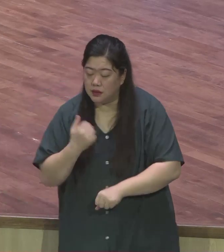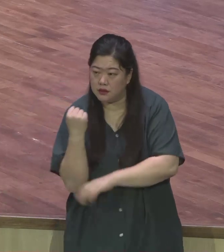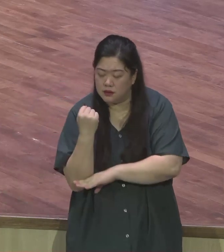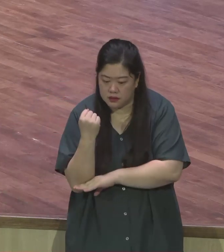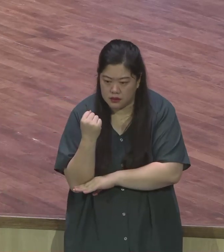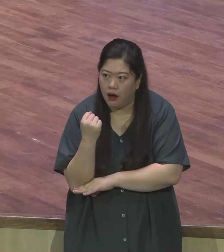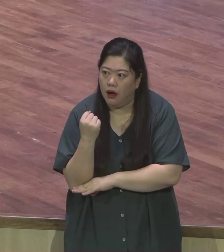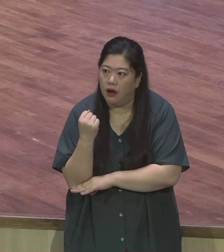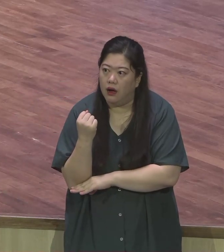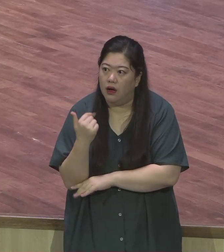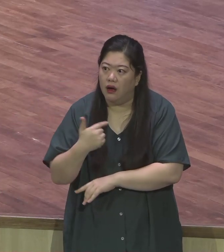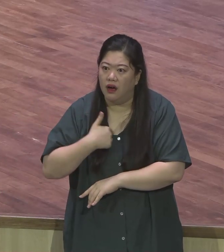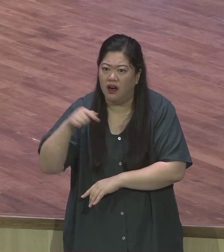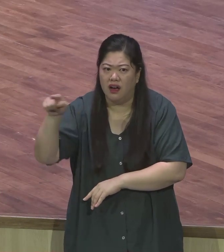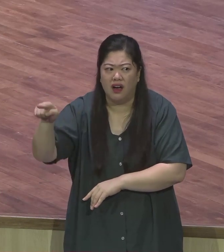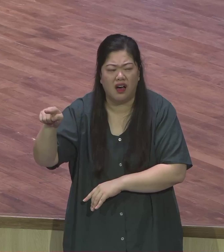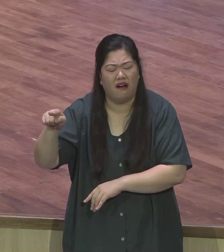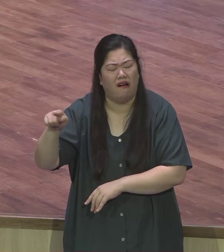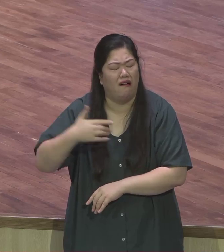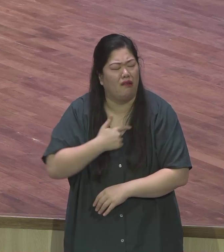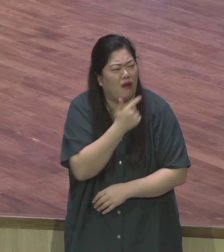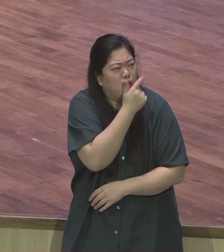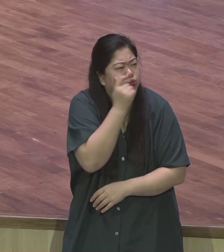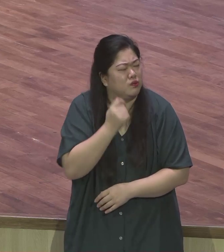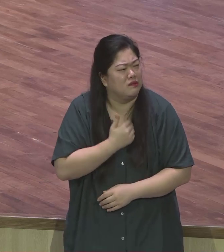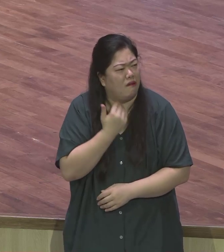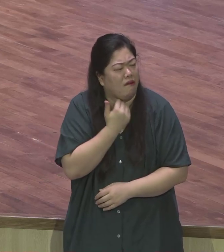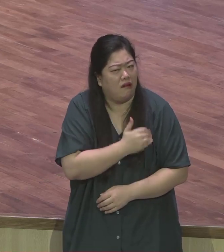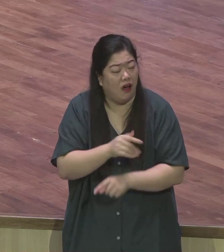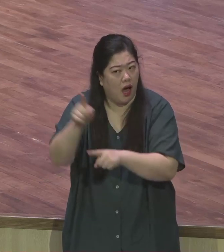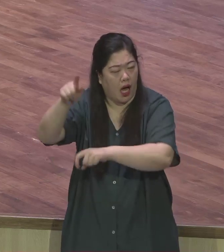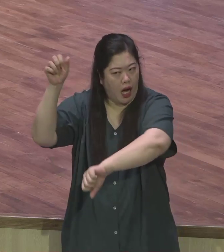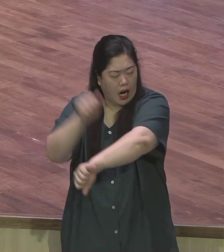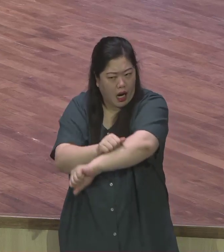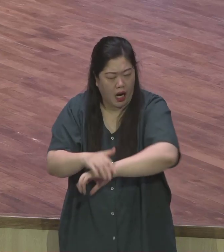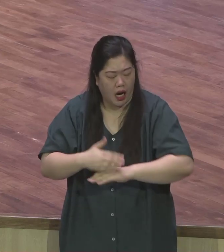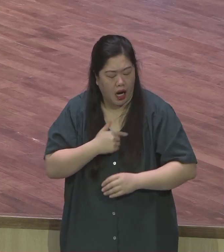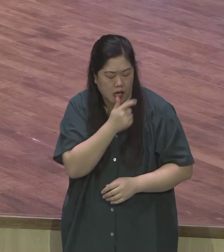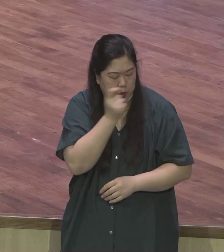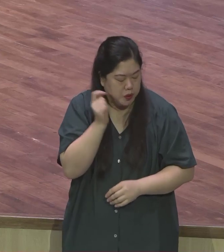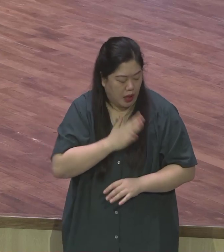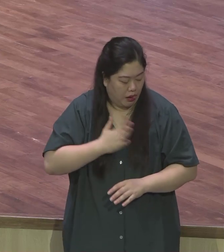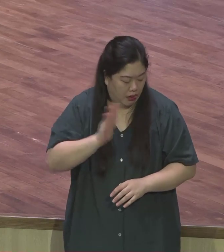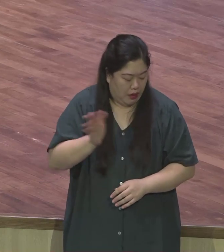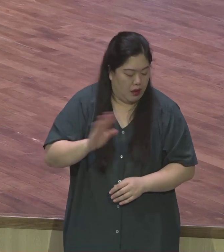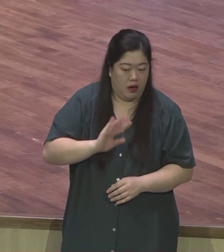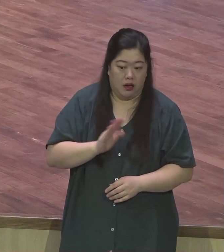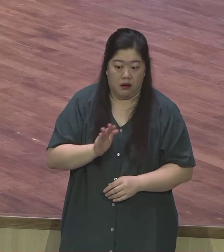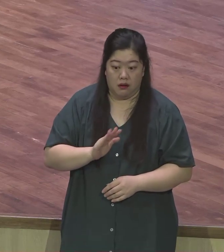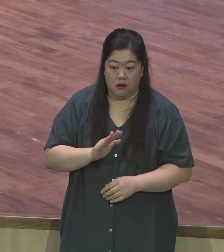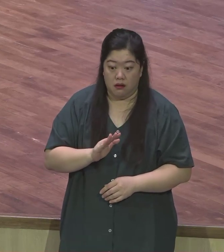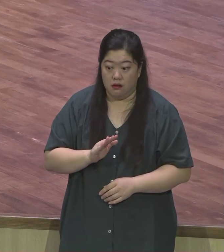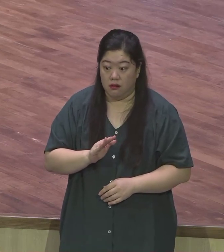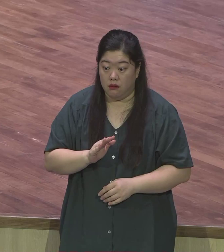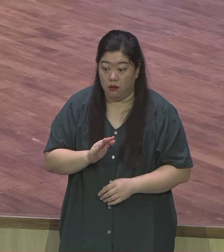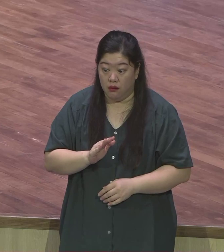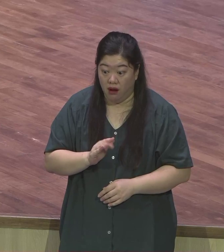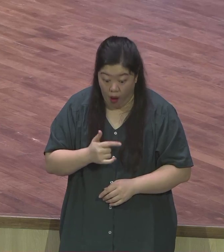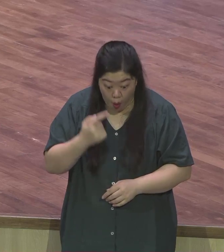우리가 사실 메뚜기다 주체가 하나님이 아니라 우리가 되는 순간 그 싸움은 이길 수가